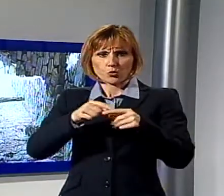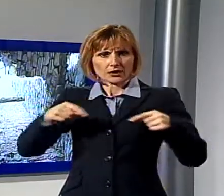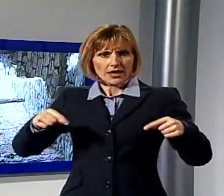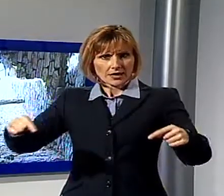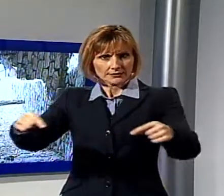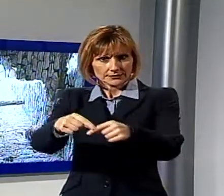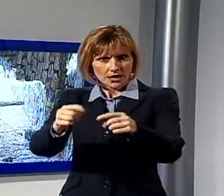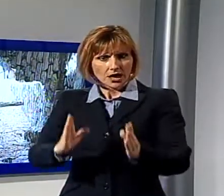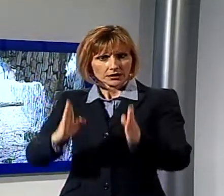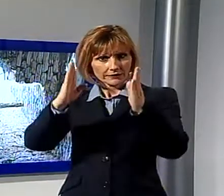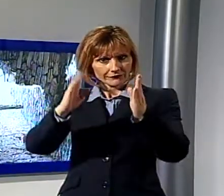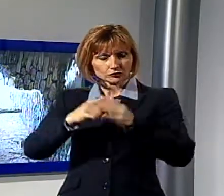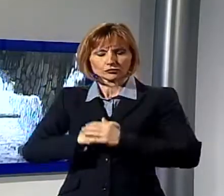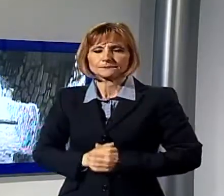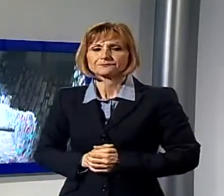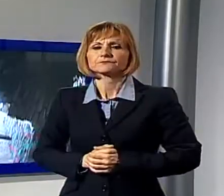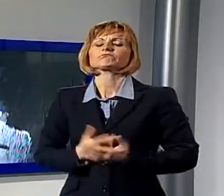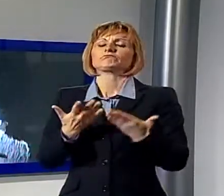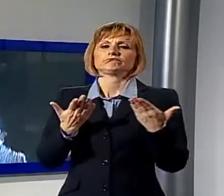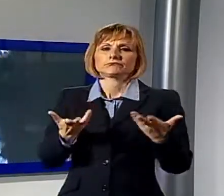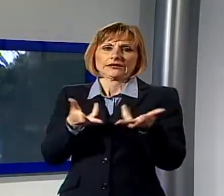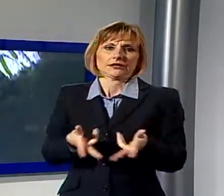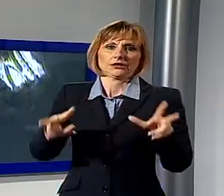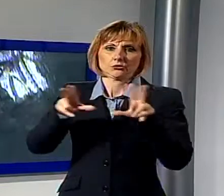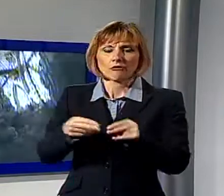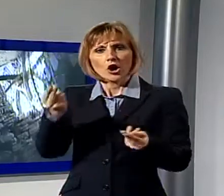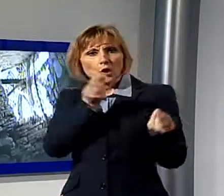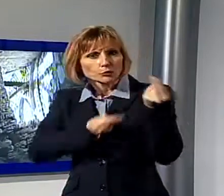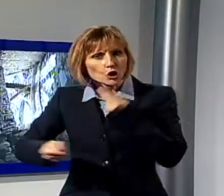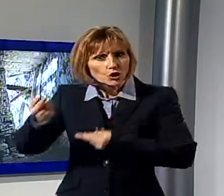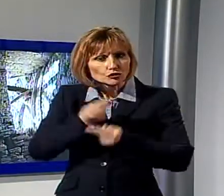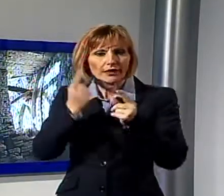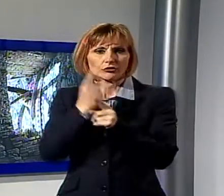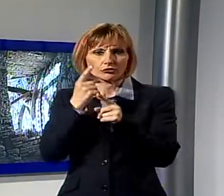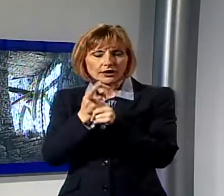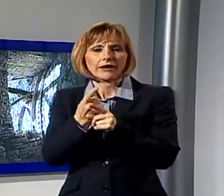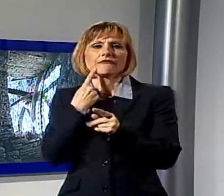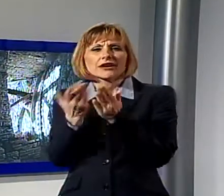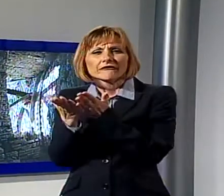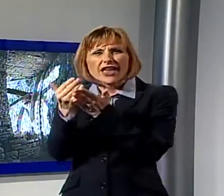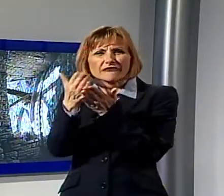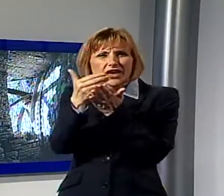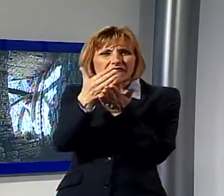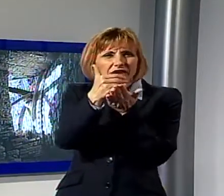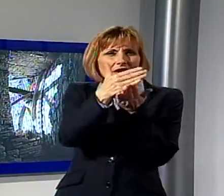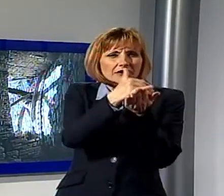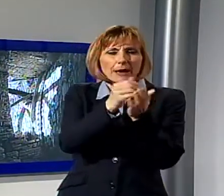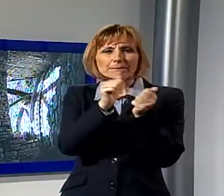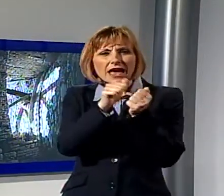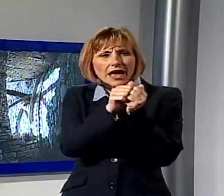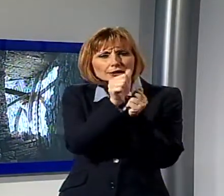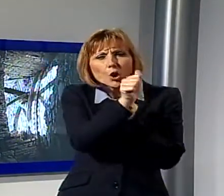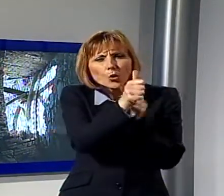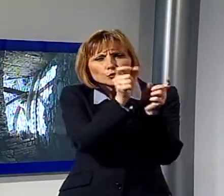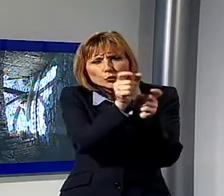'edificio. È stato dunque presentato un progetto che prevedeva di smontare pietra per pietra il campanile e le parti pericolanti, per poi